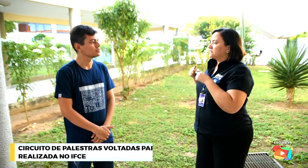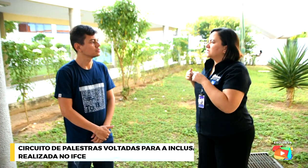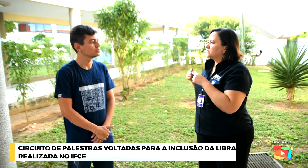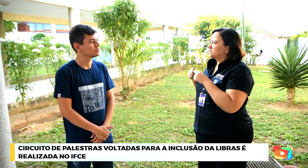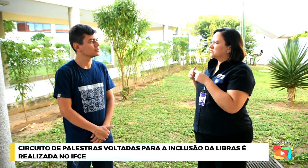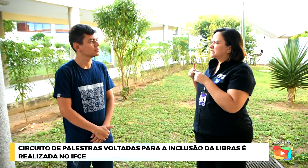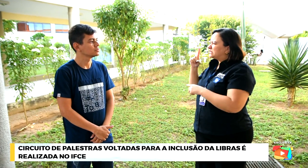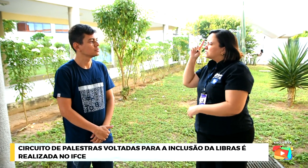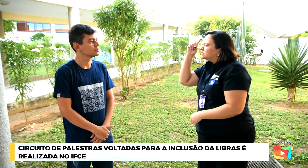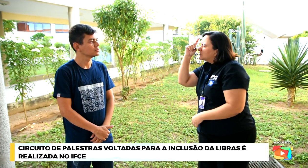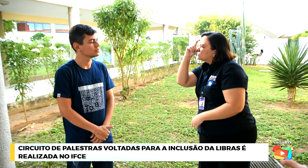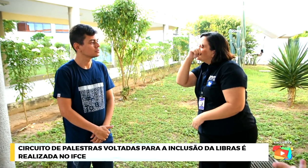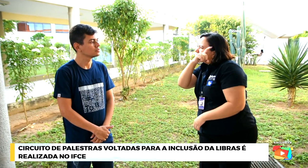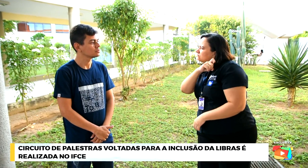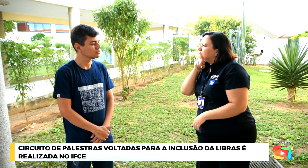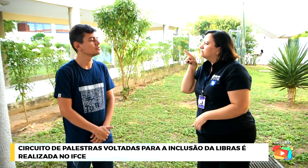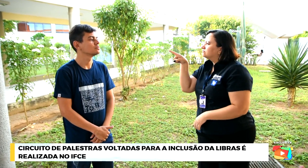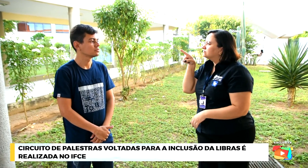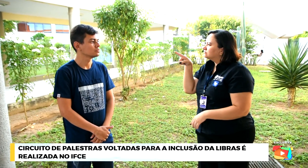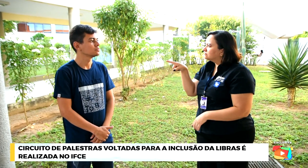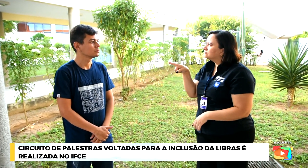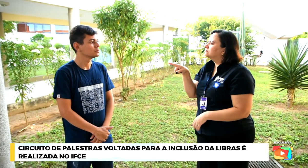é claro, as alegrias que você encontrou aí neste meio caminho.